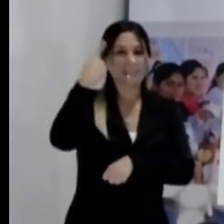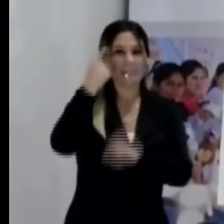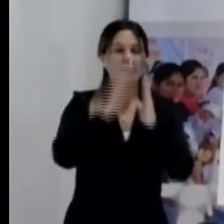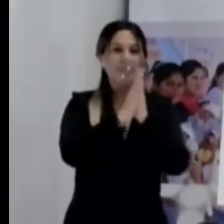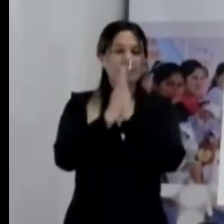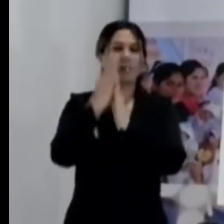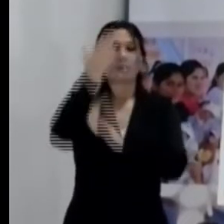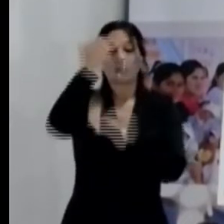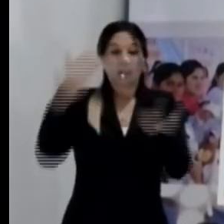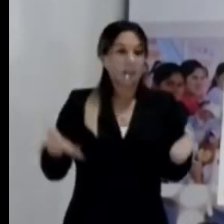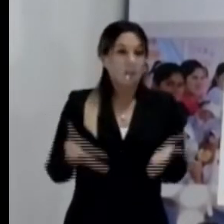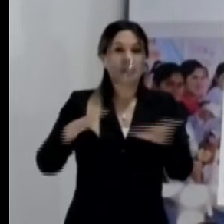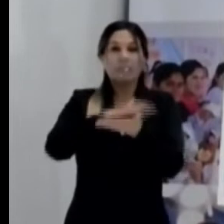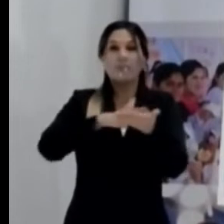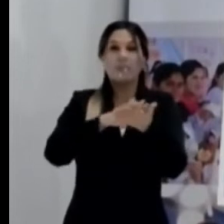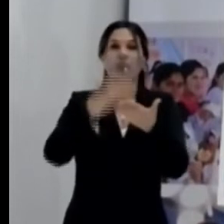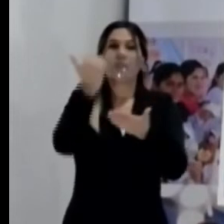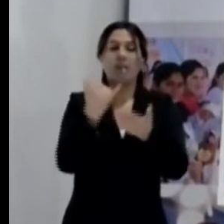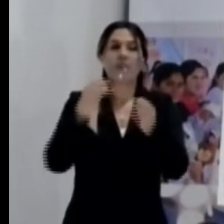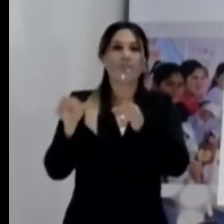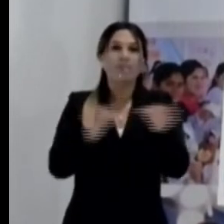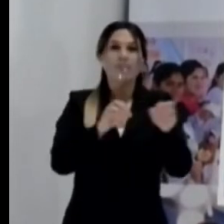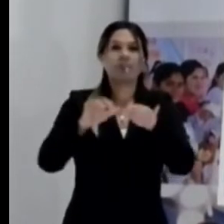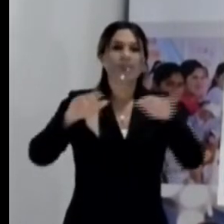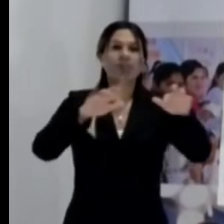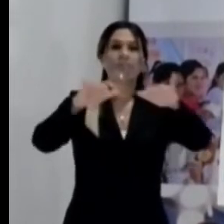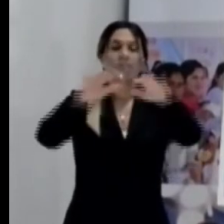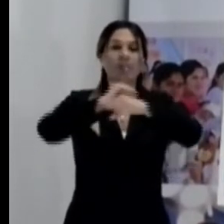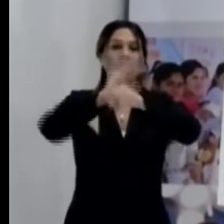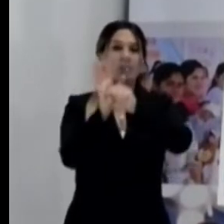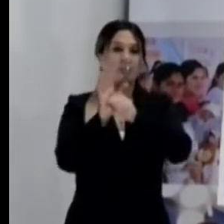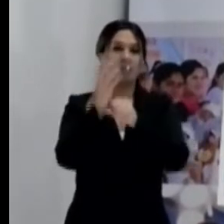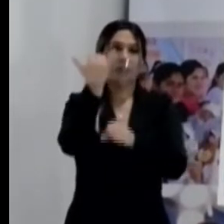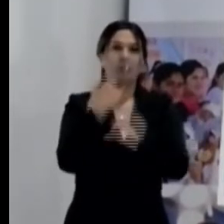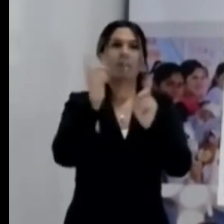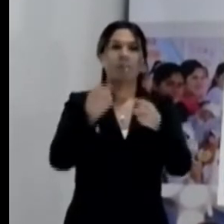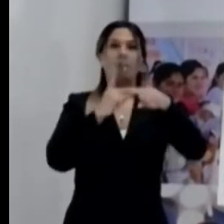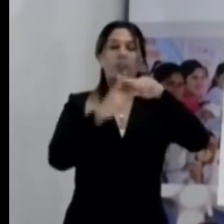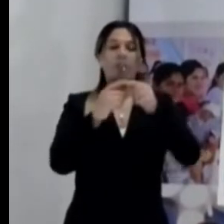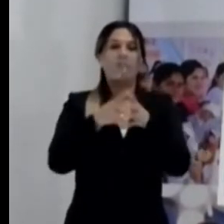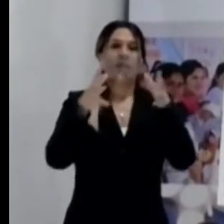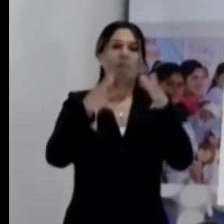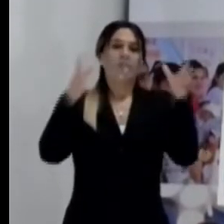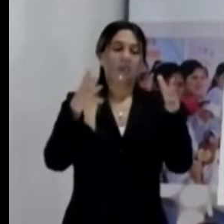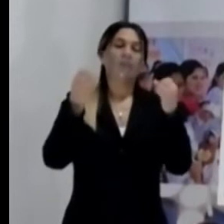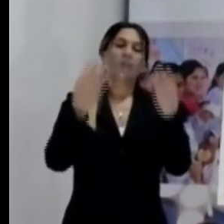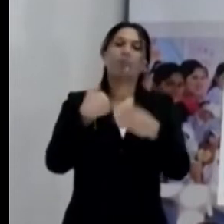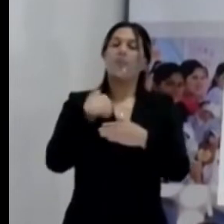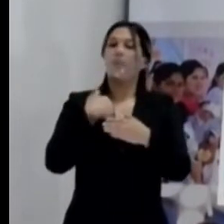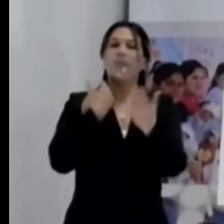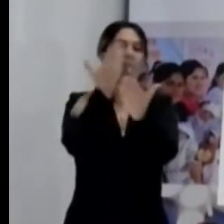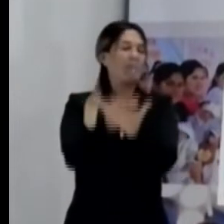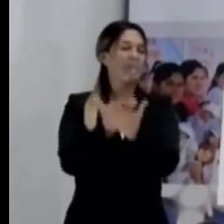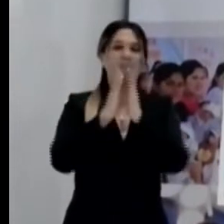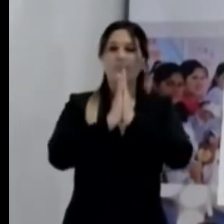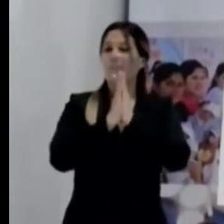momento, con la circulación comunitaria y los volúmenes que estamos hablando, tenemos que apelar necesariamente a